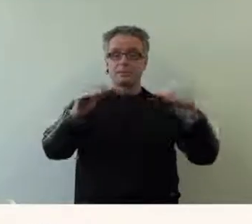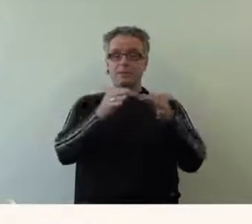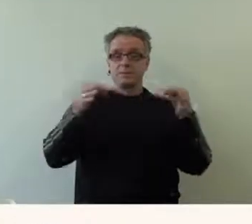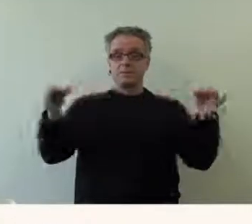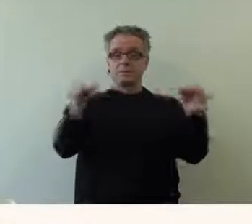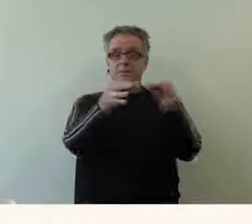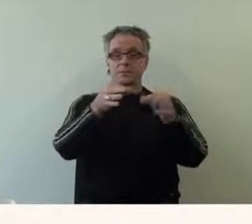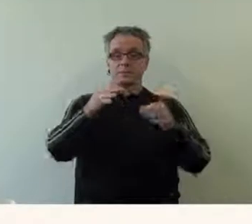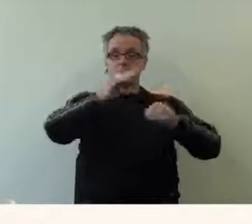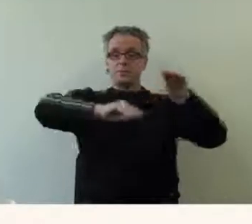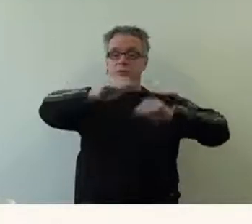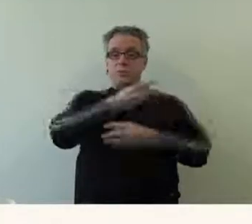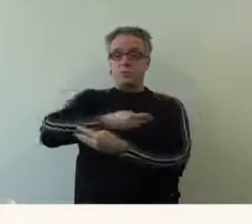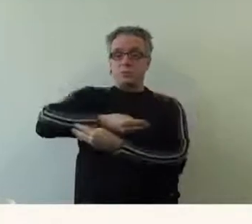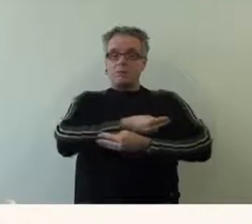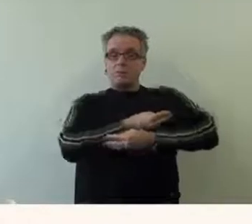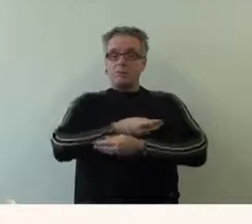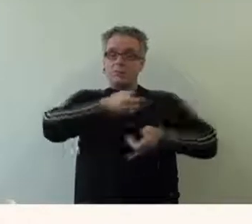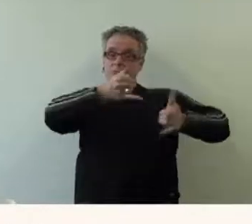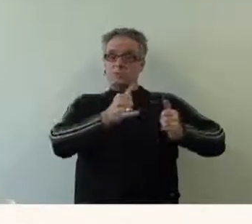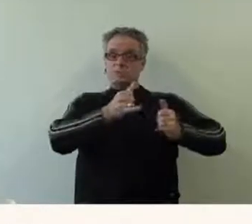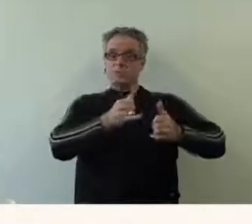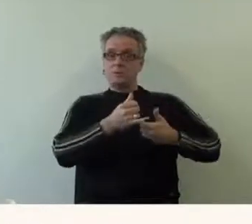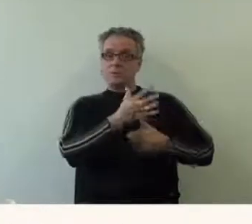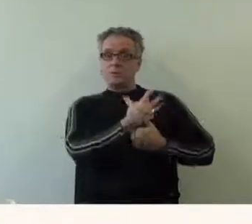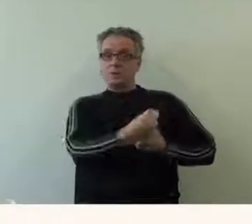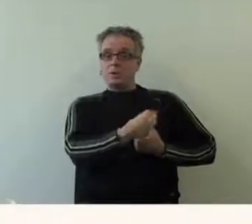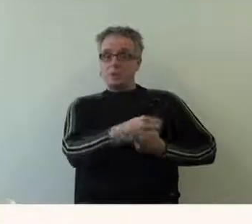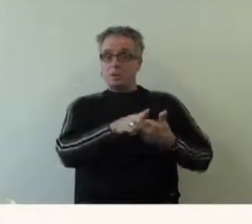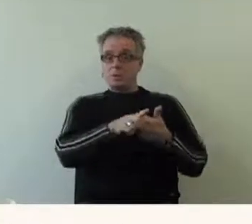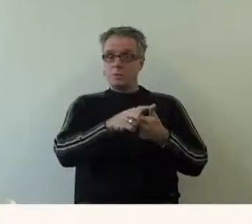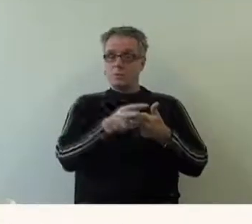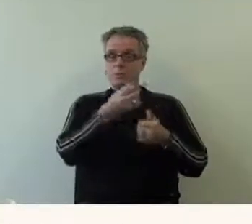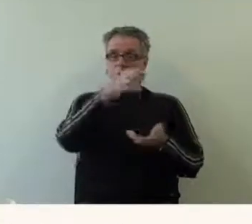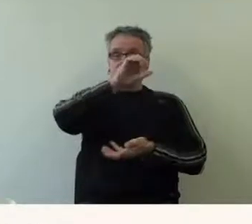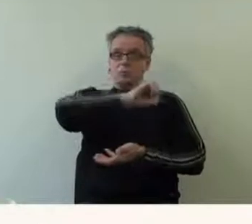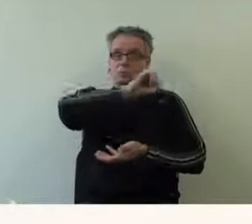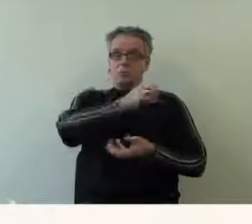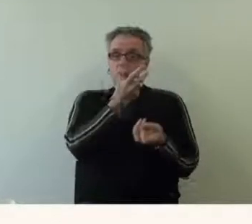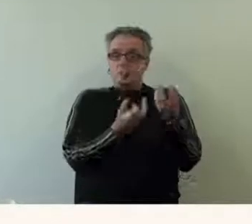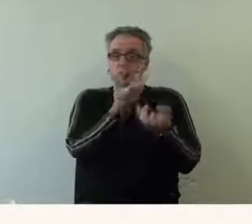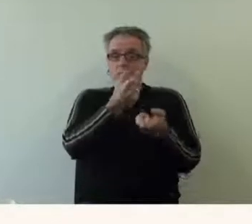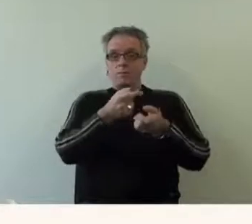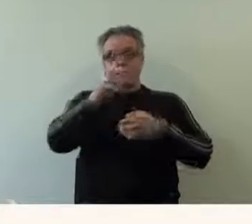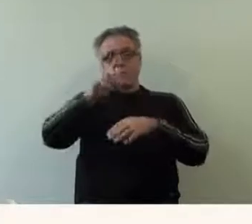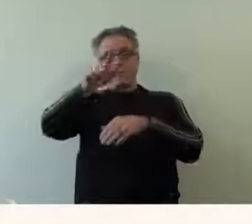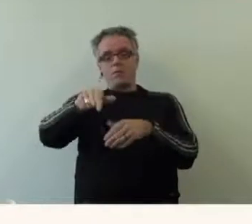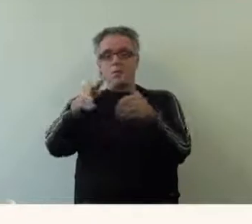Vous pouvez utiliser l'espace nursery avec siège d'allaitement et chauffe-biberon sur demande à l'accueil central.